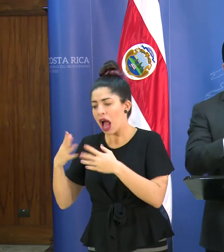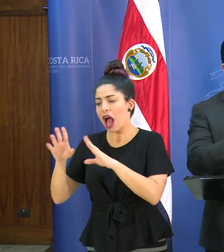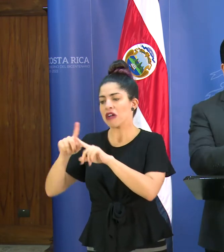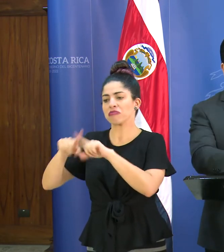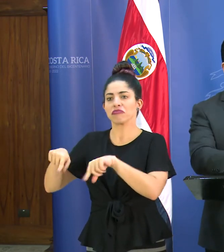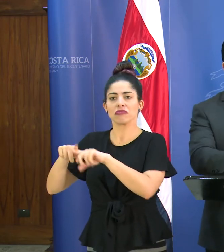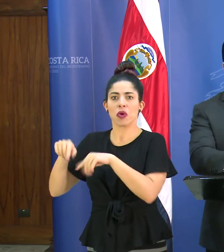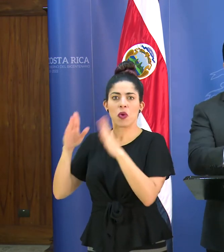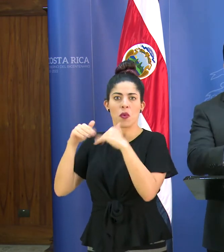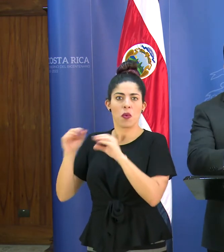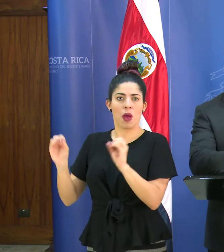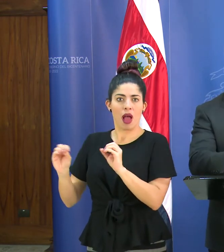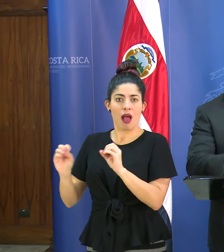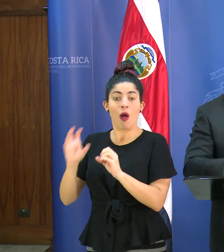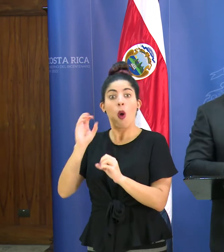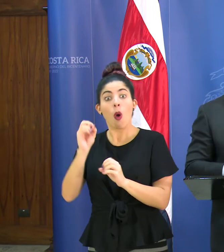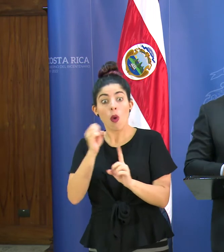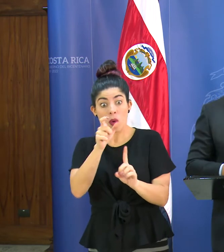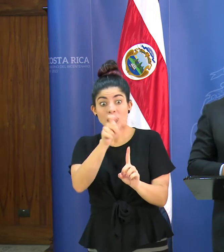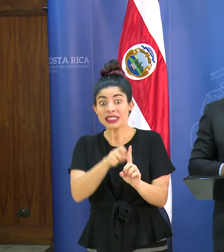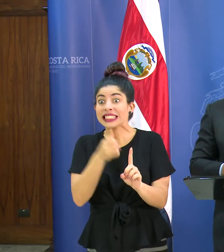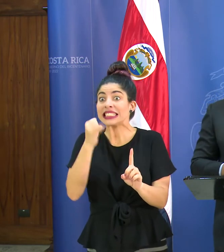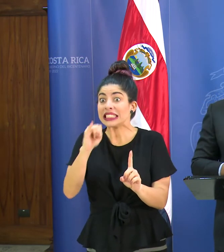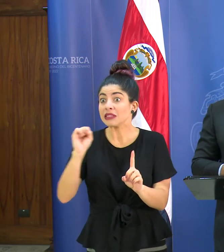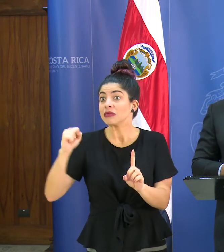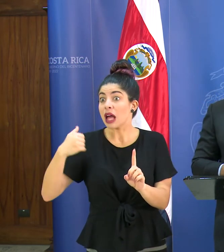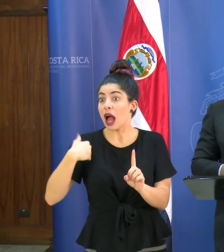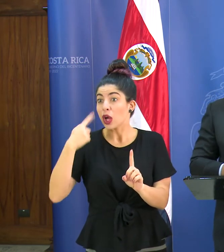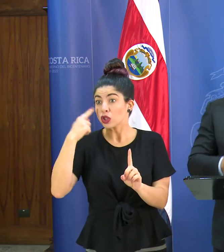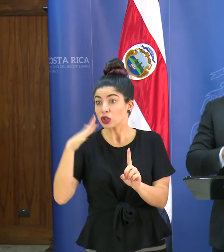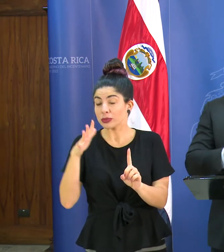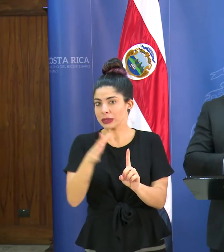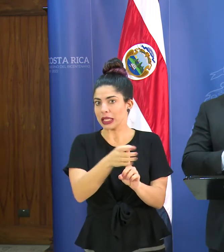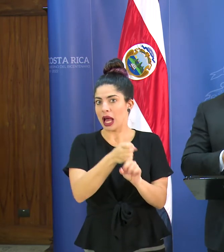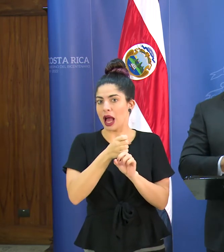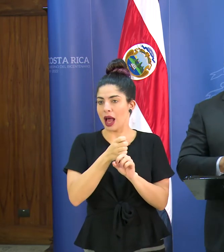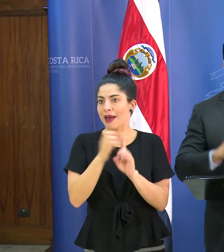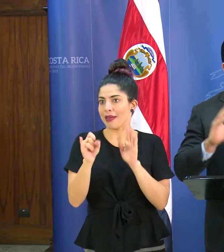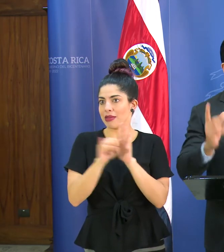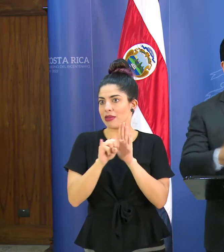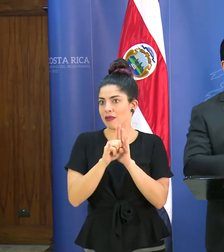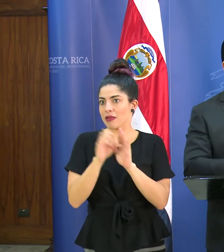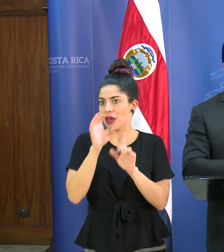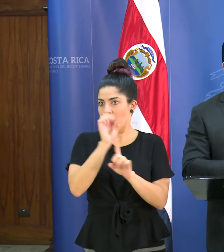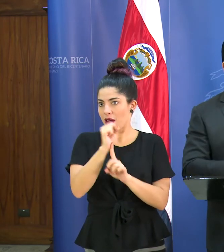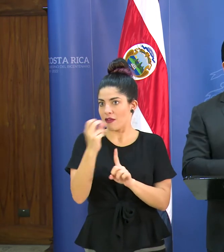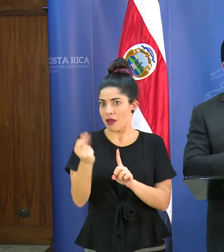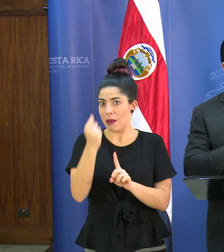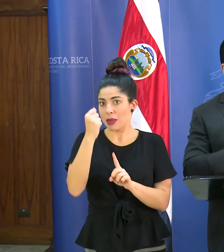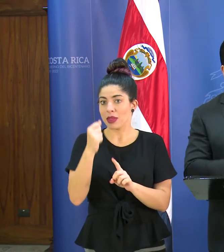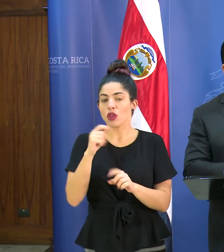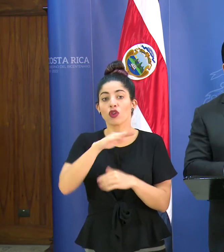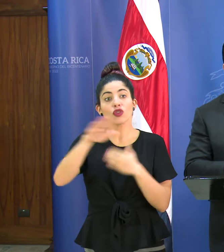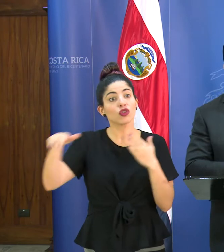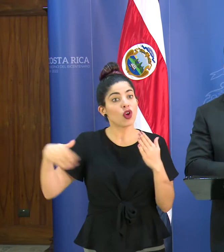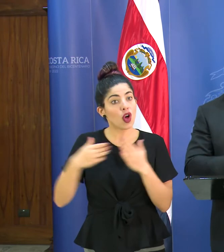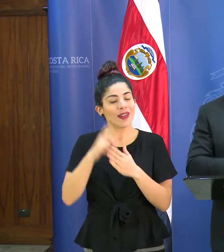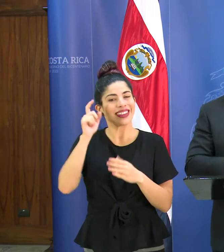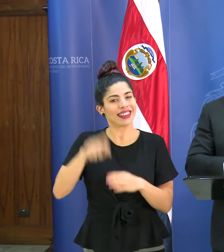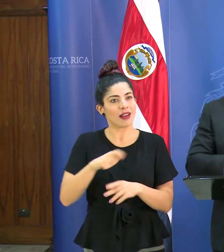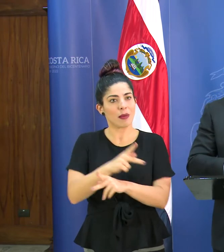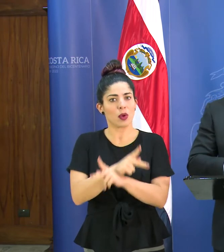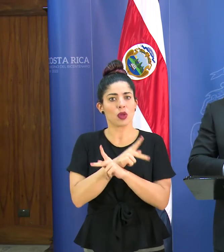identificar rápidamente aquellos que están bajo sospecha, tenemos que todas y todos protegernos.